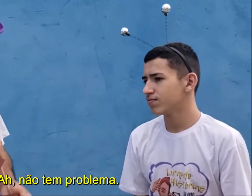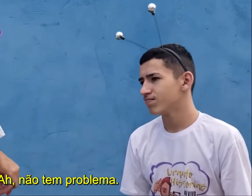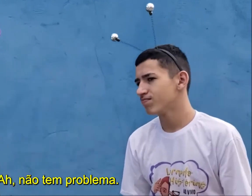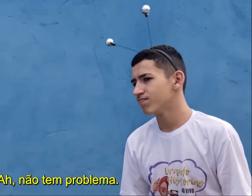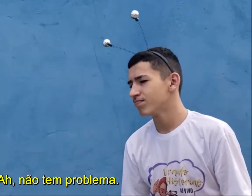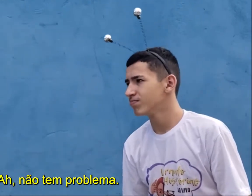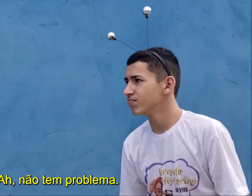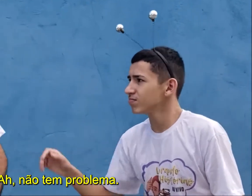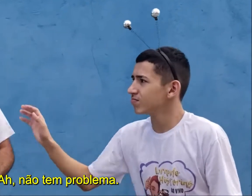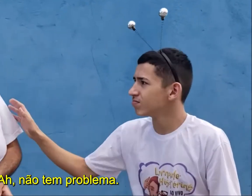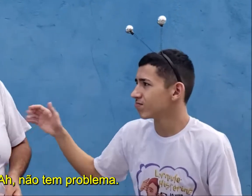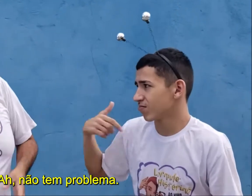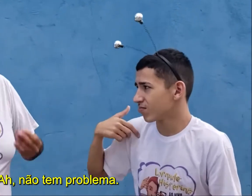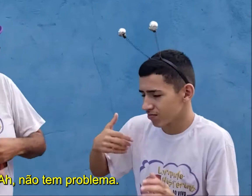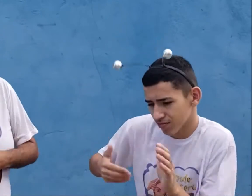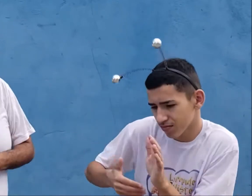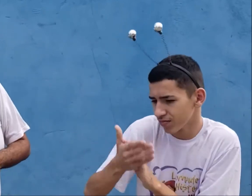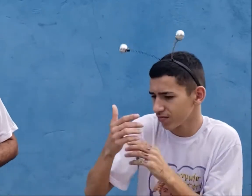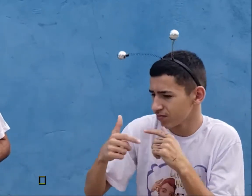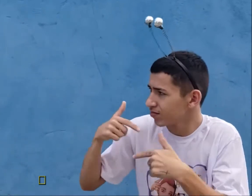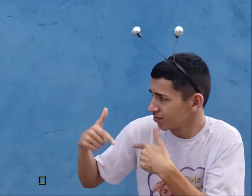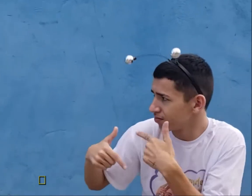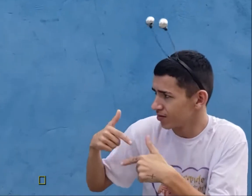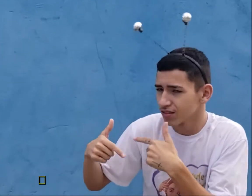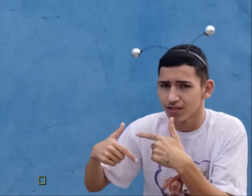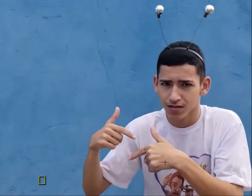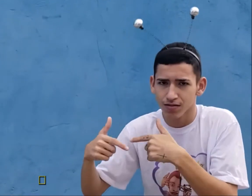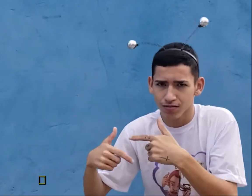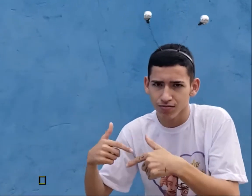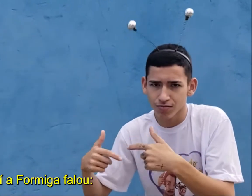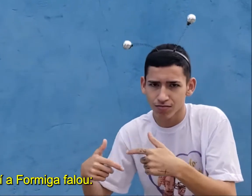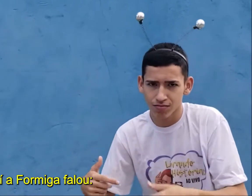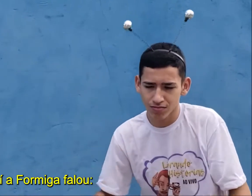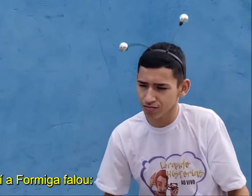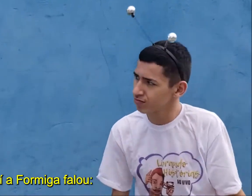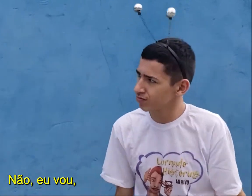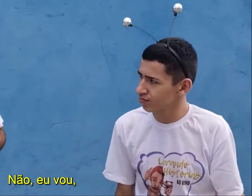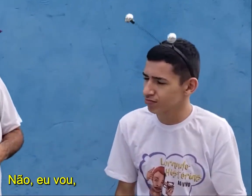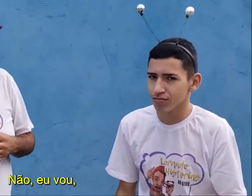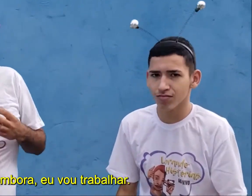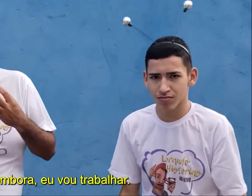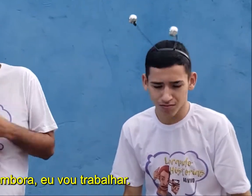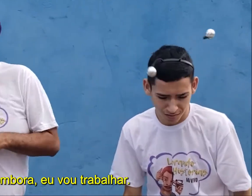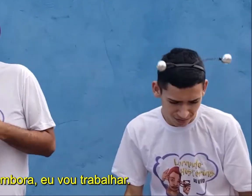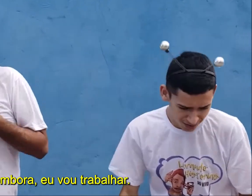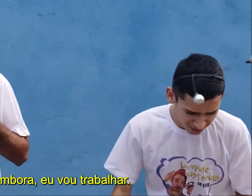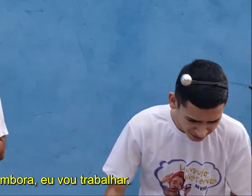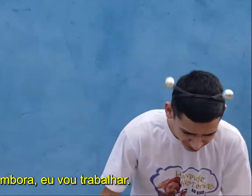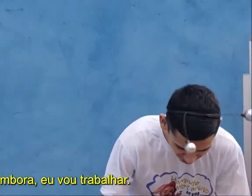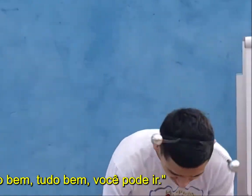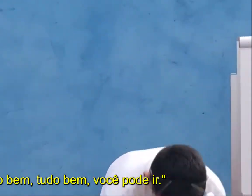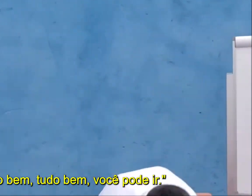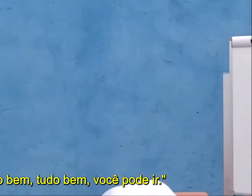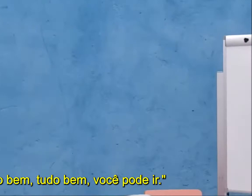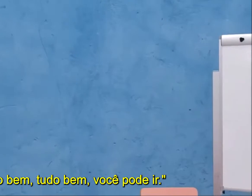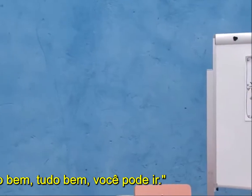problema, não tem problema. Pega o violão de novo. Aí a formiga falou, não, eu vou, eu vou embora, eu vou trabalhar. Ela falou, tudo bem,